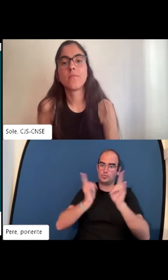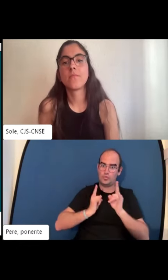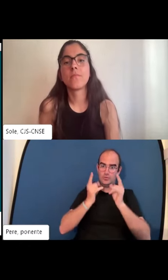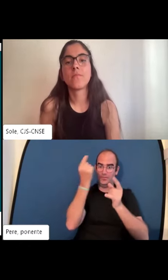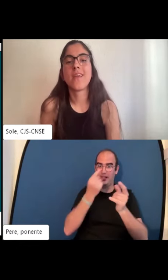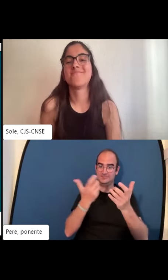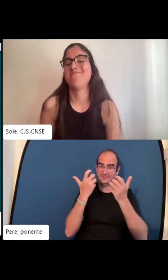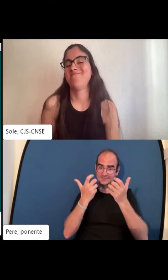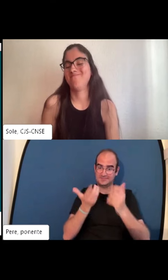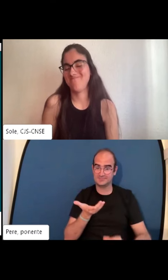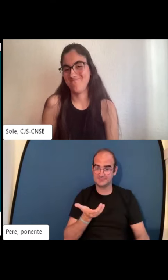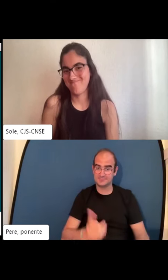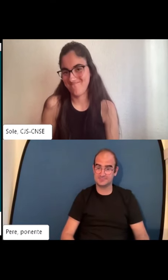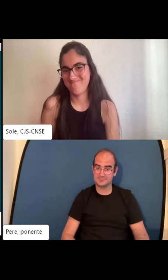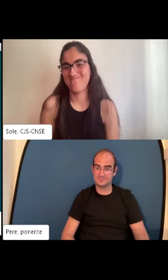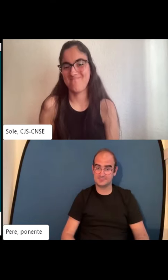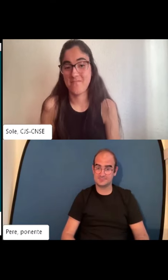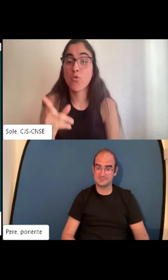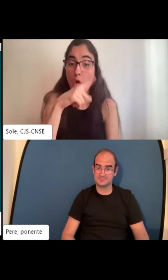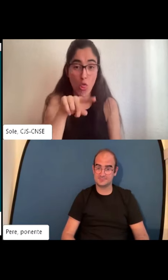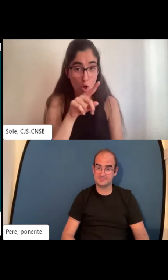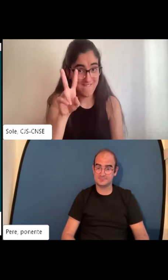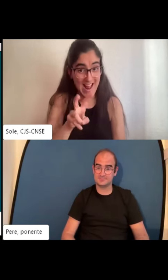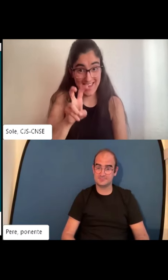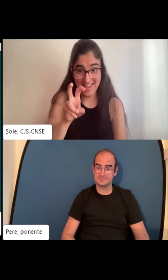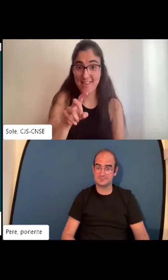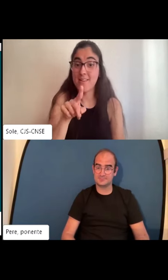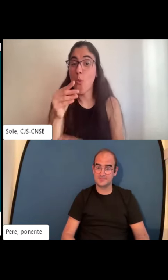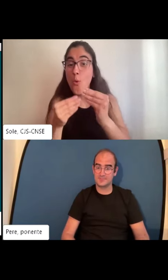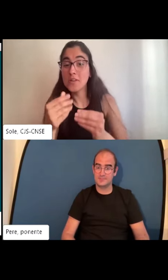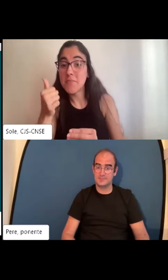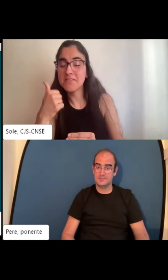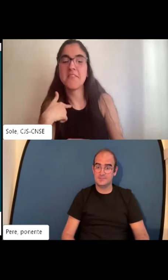porque es verdad que es muy visual tiene un diseño muy atractivo